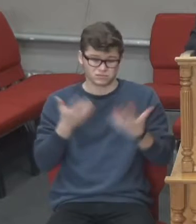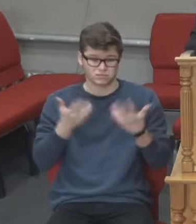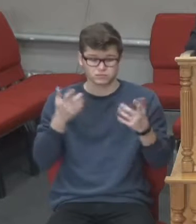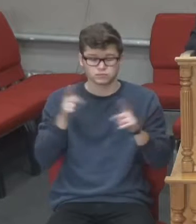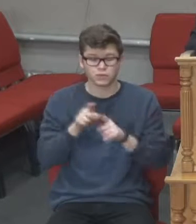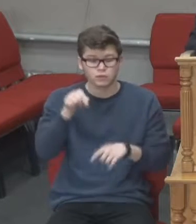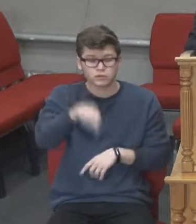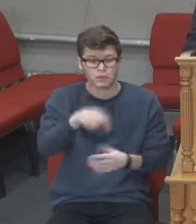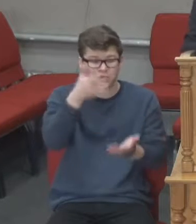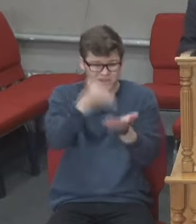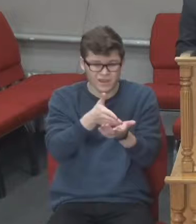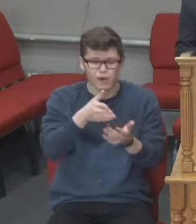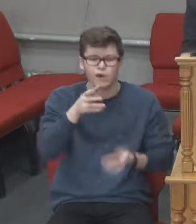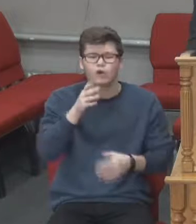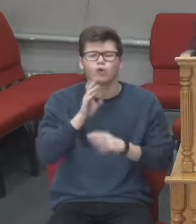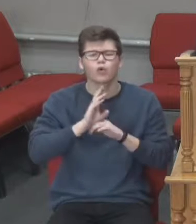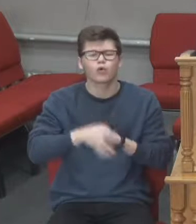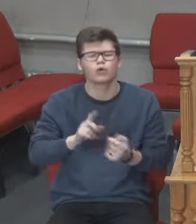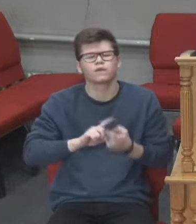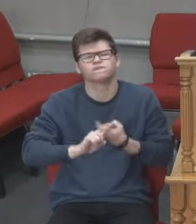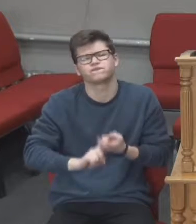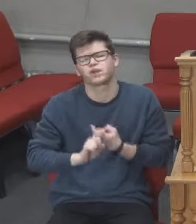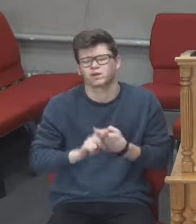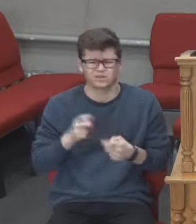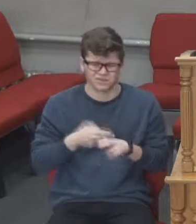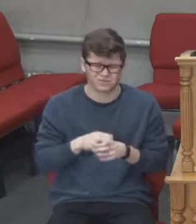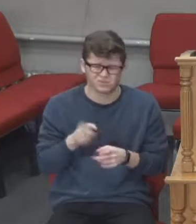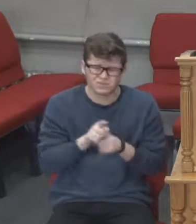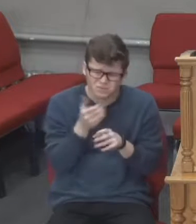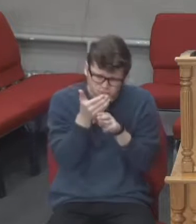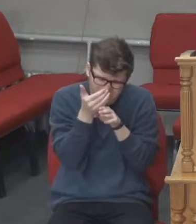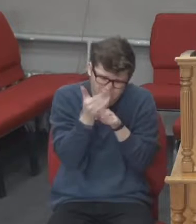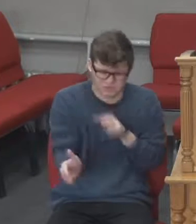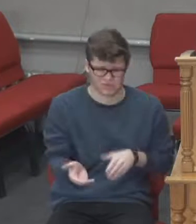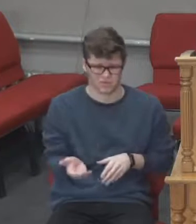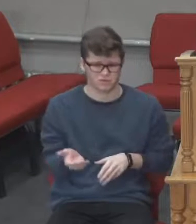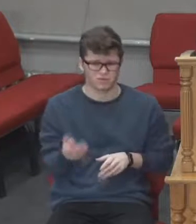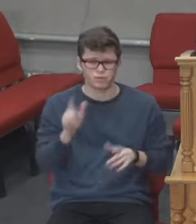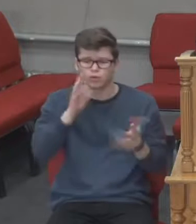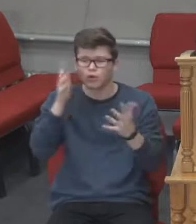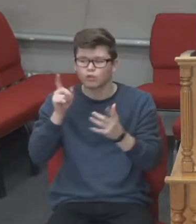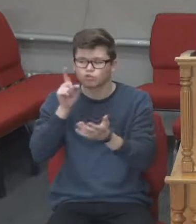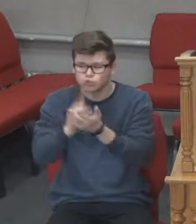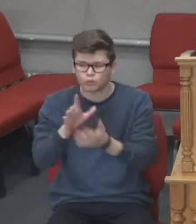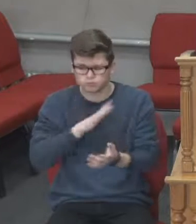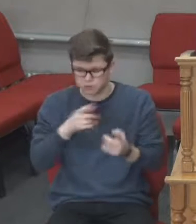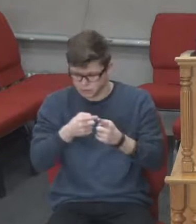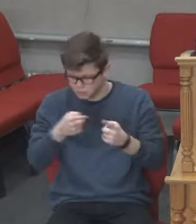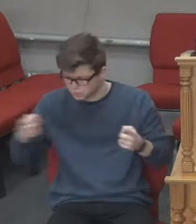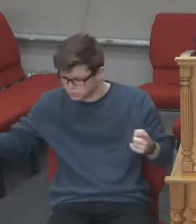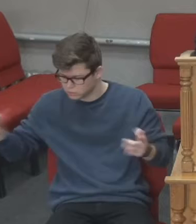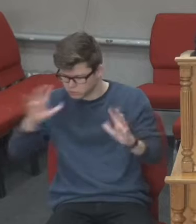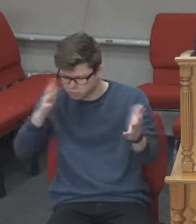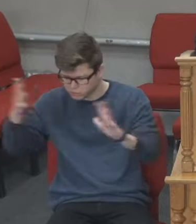коронавірус, то це всього-навсього якась невеличка частинка тих подій, котрі відбуваються і